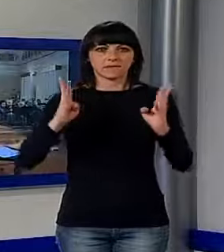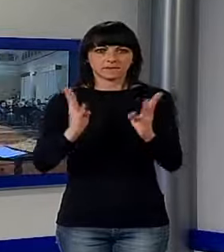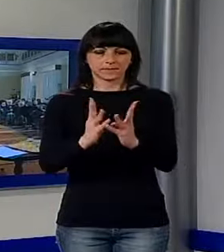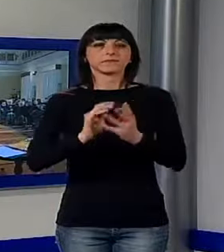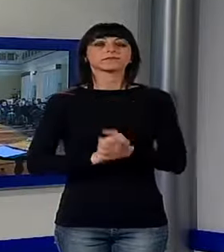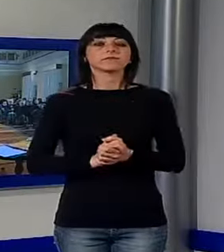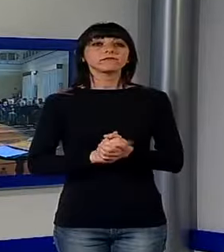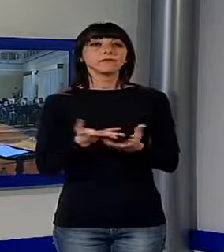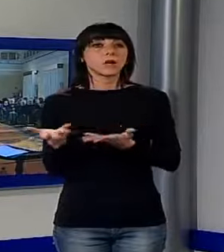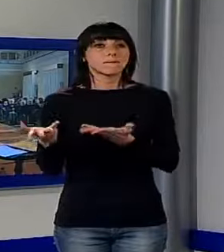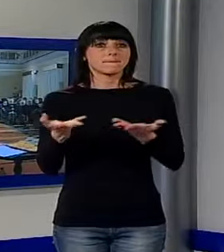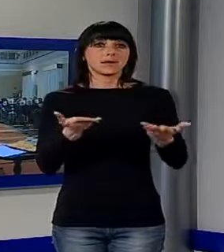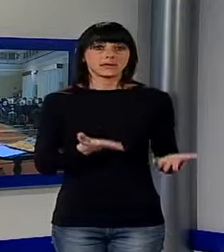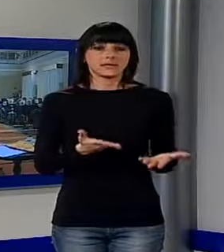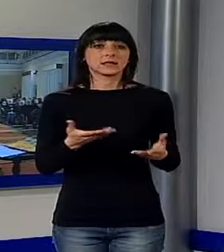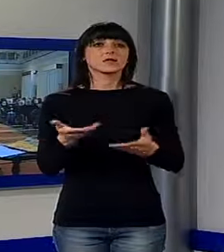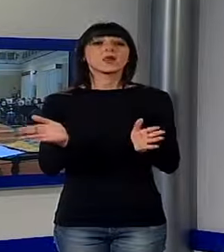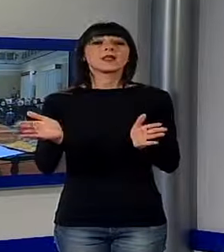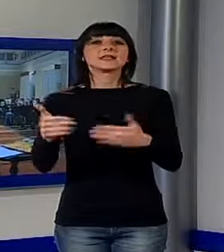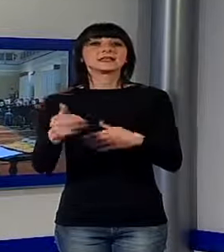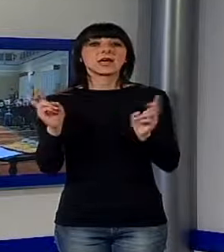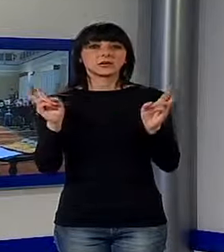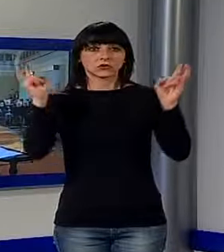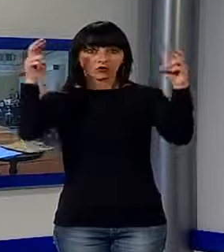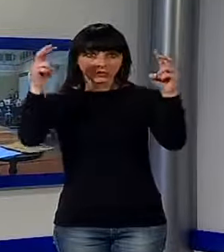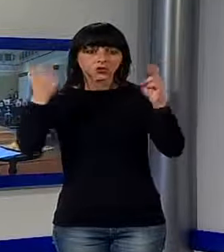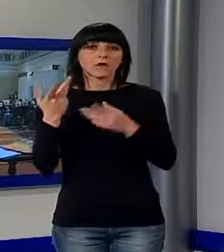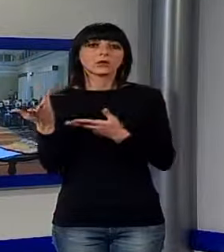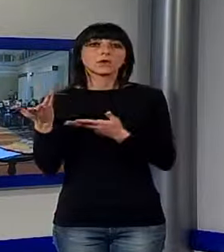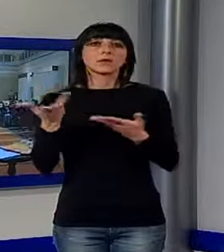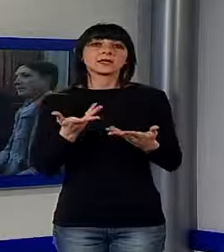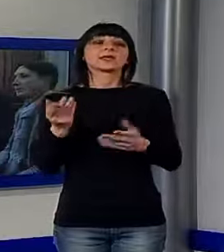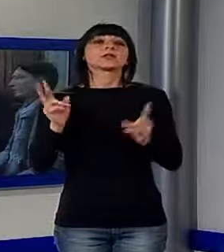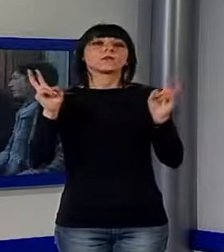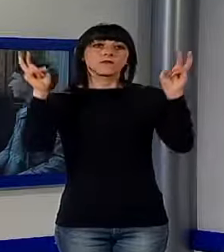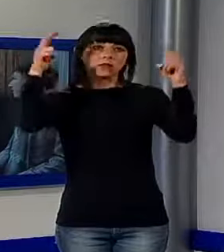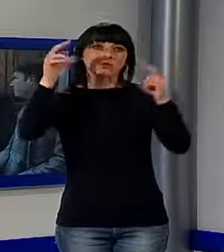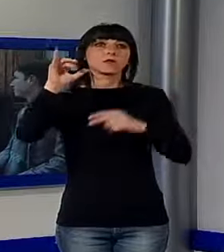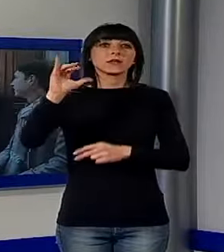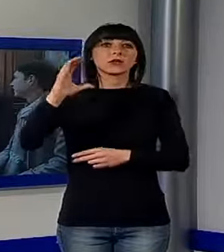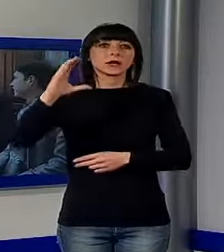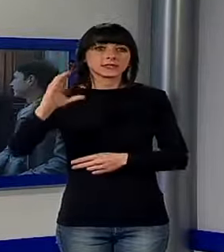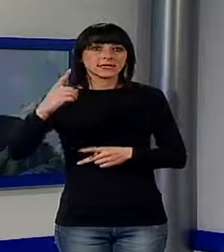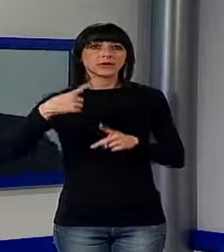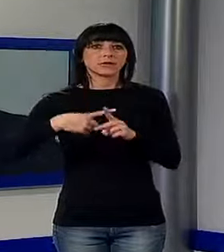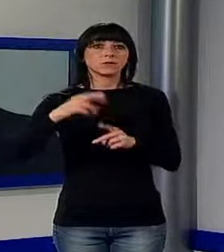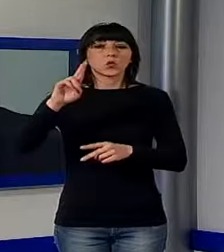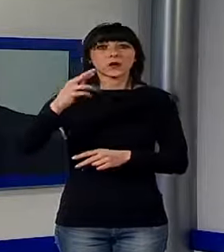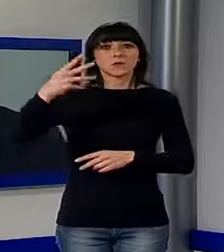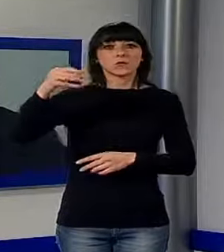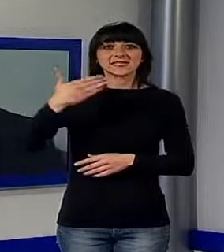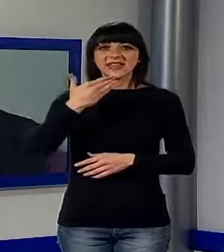La presentazione si è svolta nelle sale dell'Arcivescovato alla presenza di Monsignor Italo Castellani e di Remo Santini,